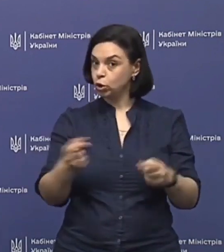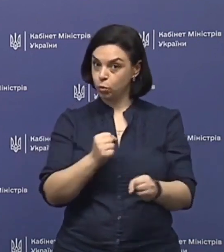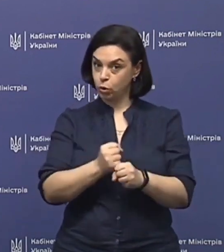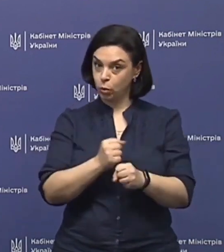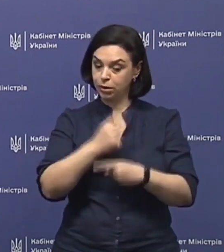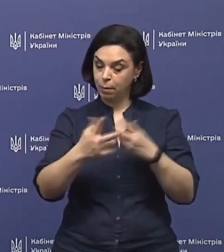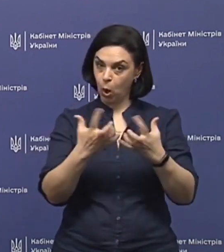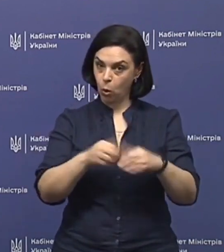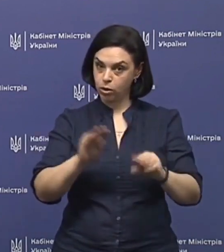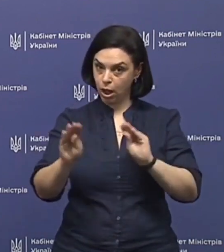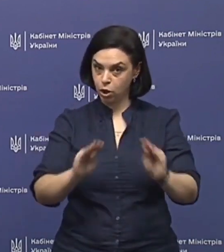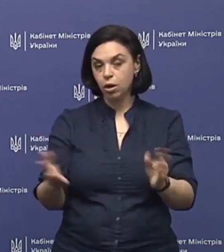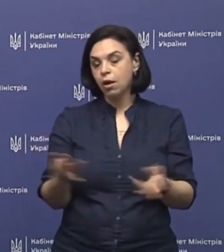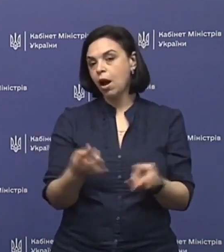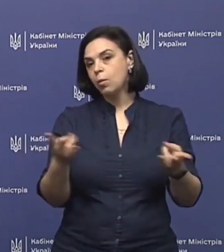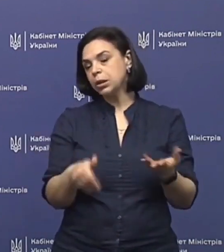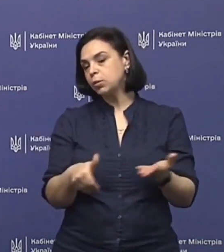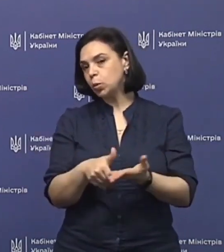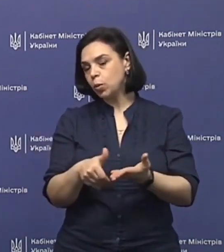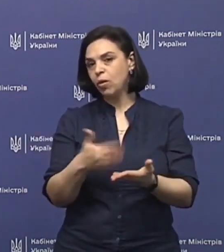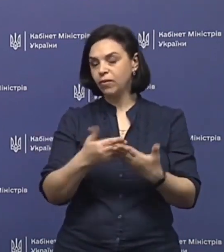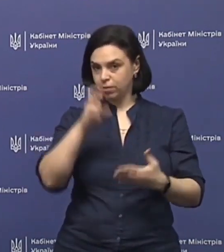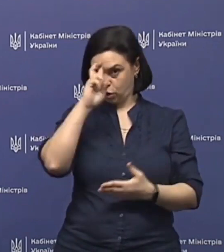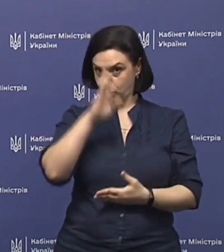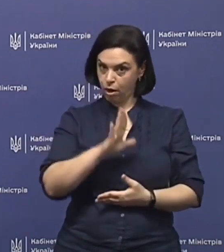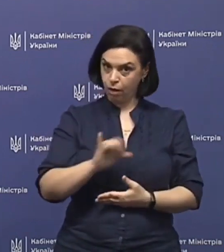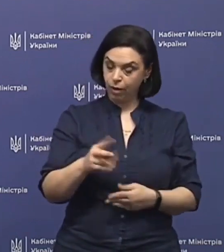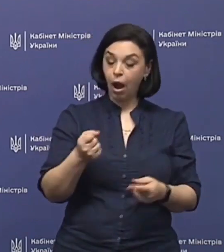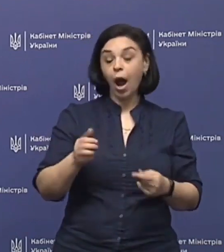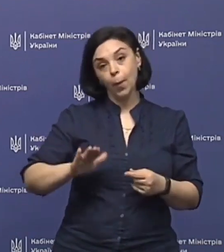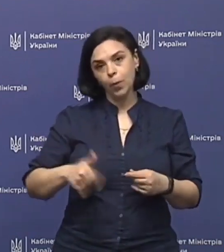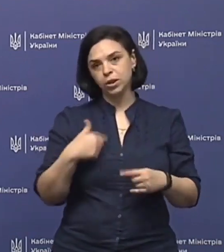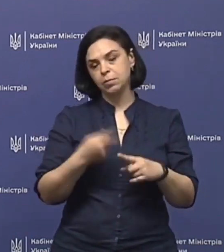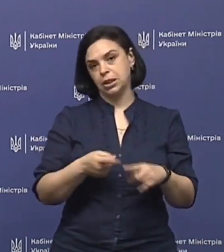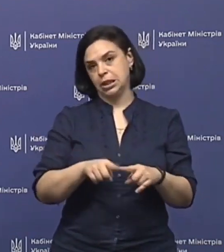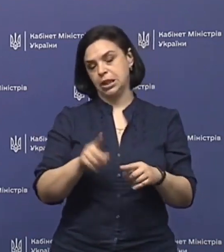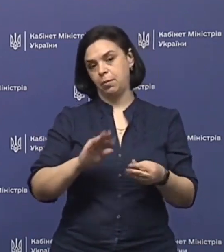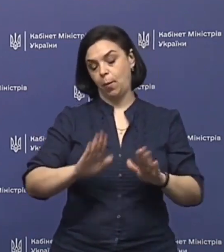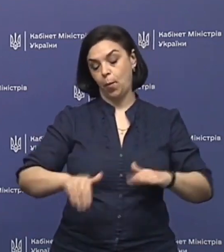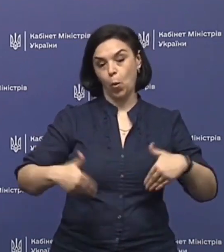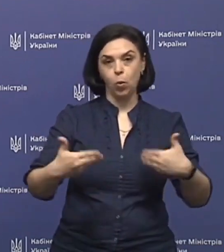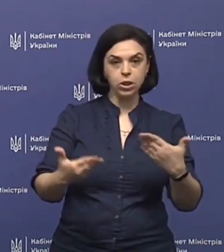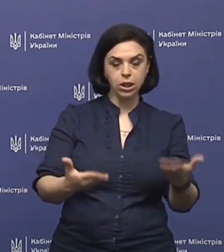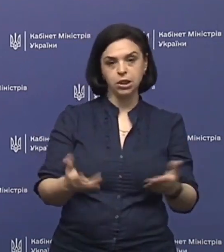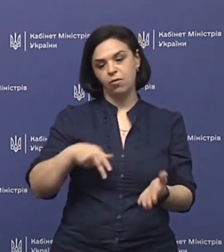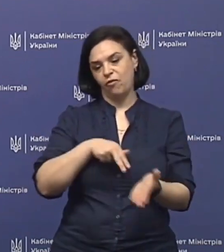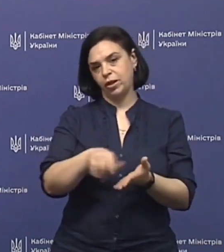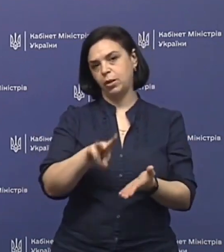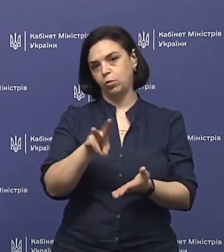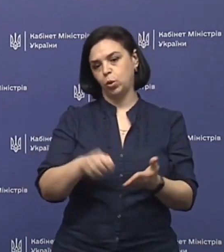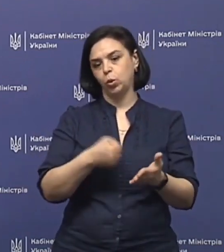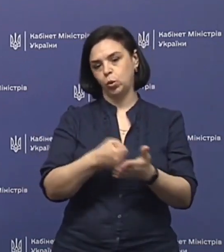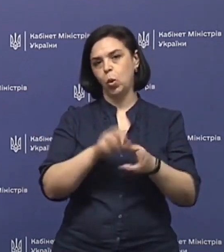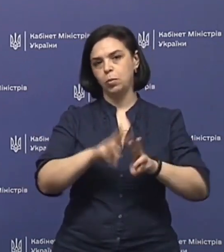зробити переоснащення, яка їм потрібна допомога від держави. А потім ми вже з цими пропозиціями вийдемо